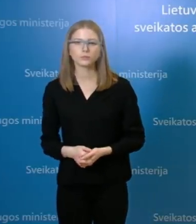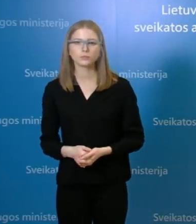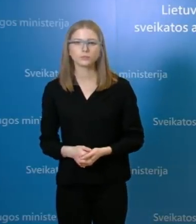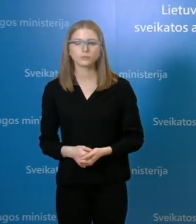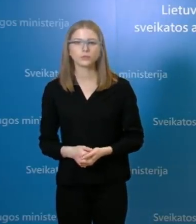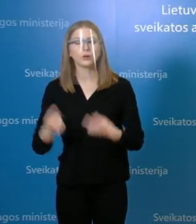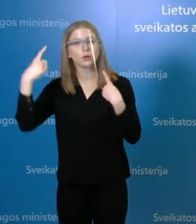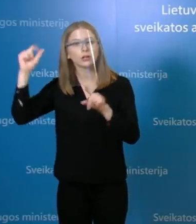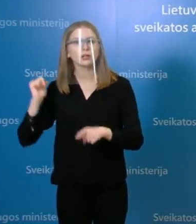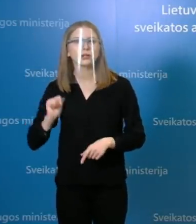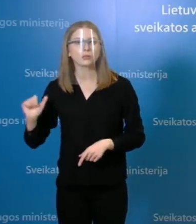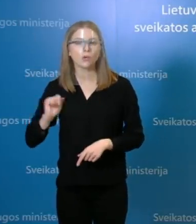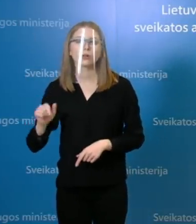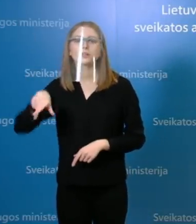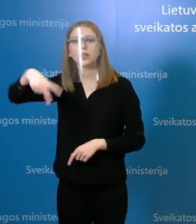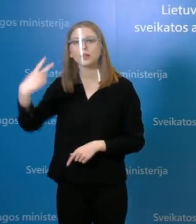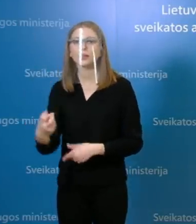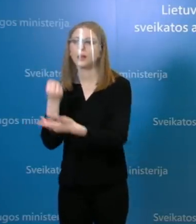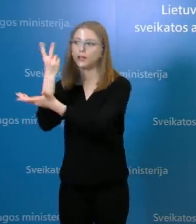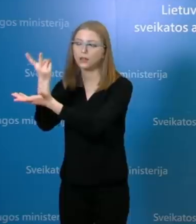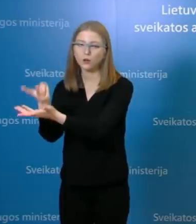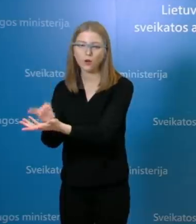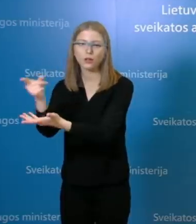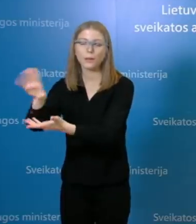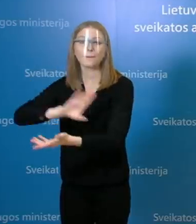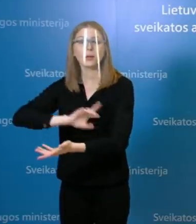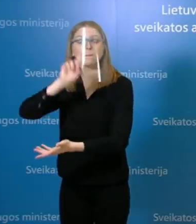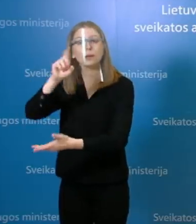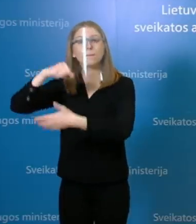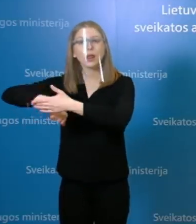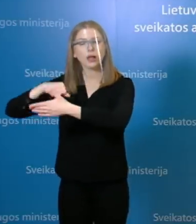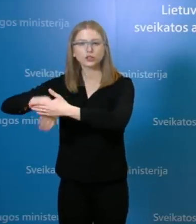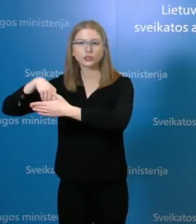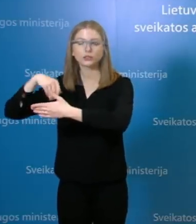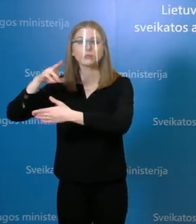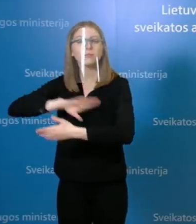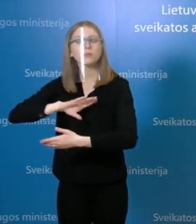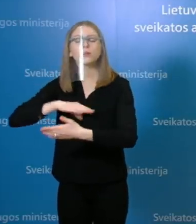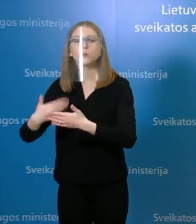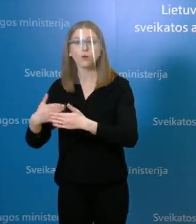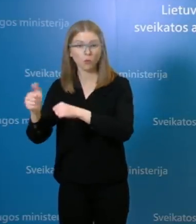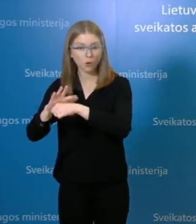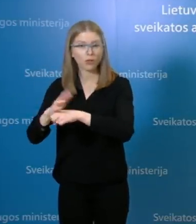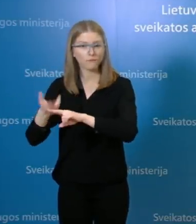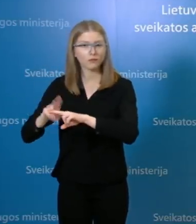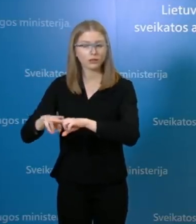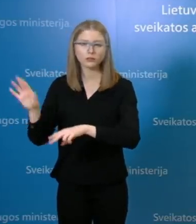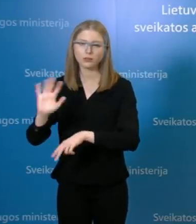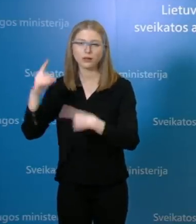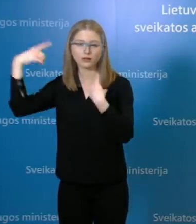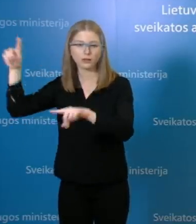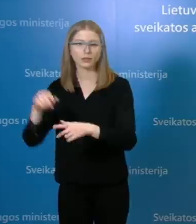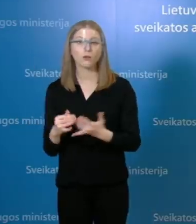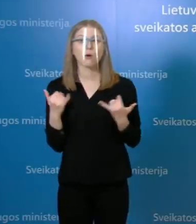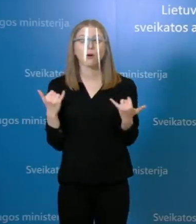mirė Vilniaus miesto klinikinėje ligonėje, bet mirties priežastis kita. Jis taigoje bus vykdama grįžtamoji kontrolės, jie kenti vertinti ar